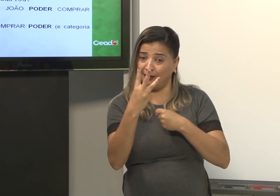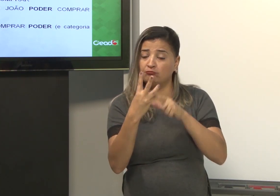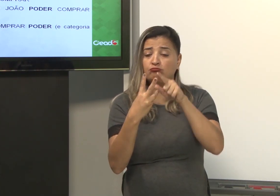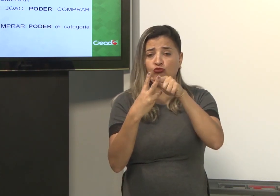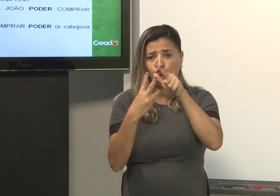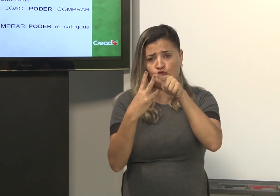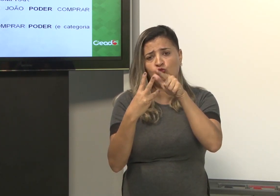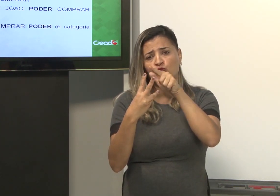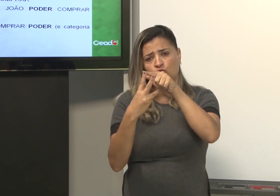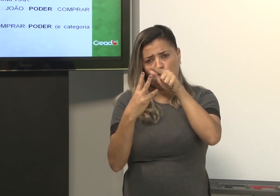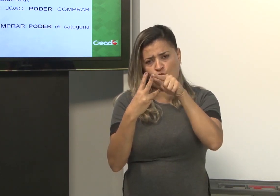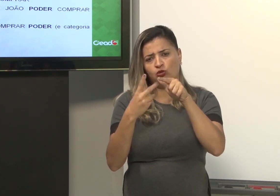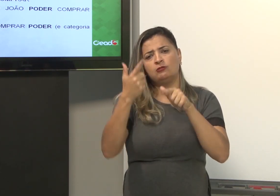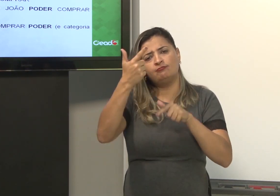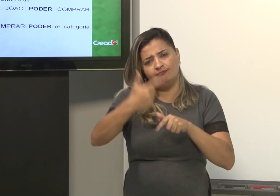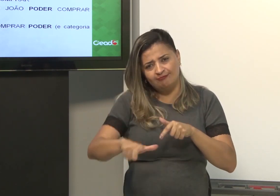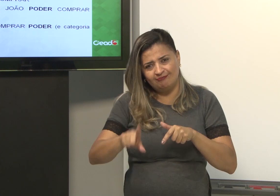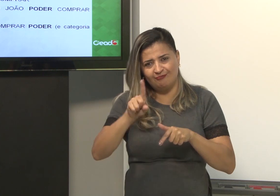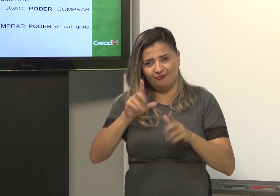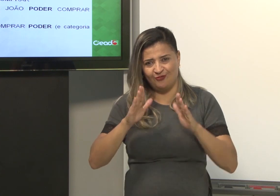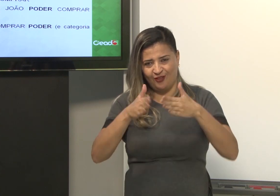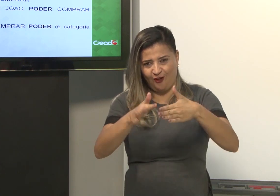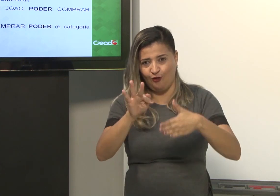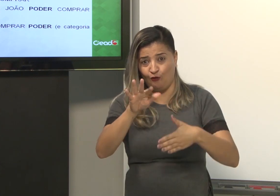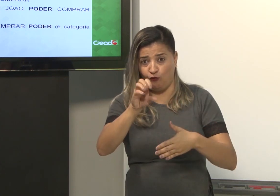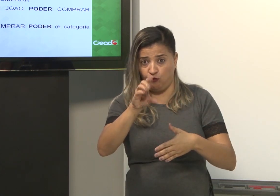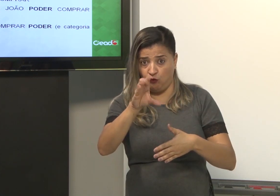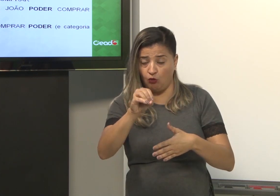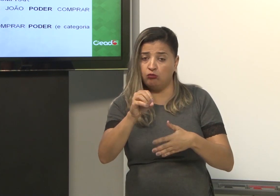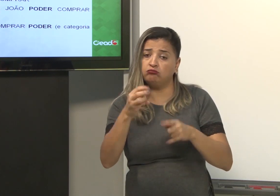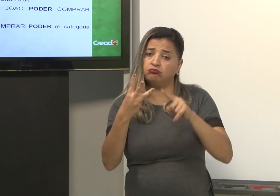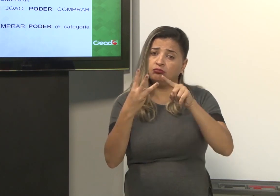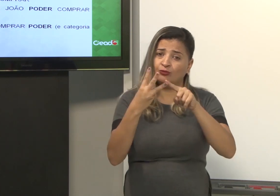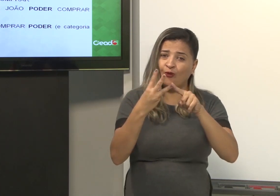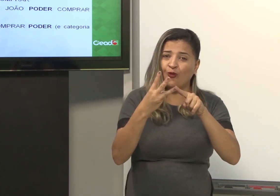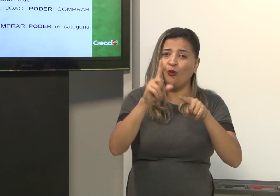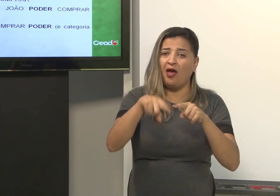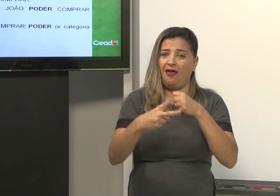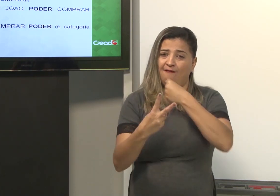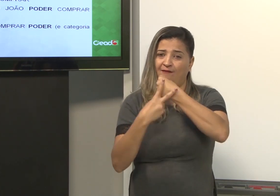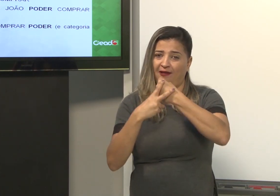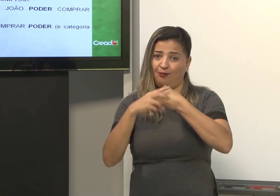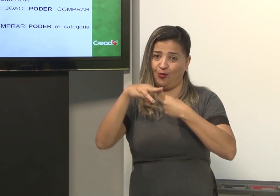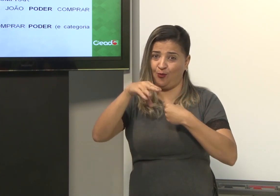Um se repete, dois se repetem, que é o foco, e um verbo é o modal.